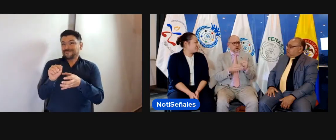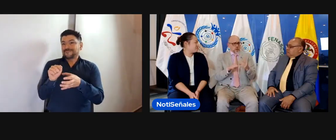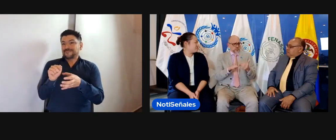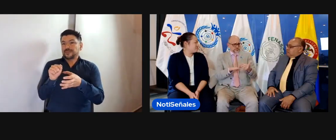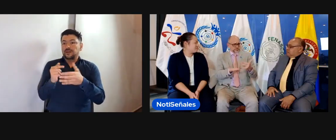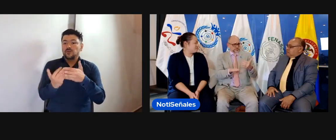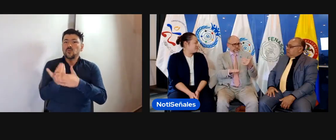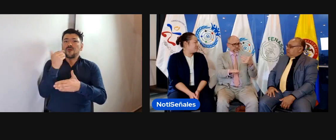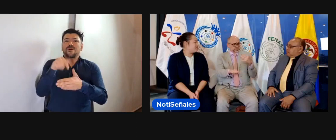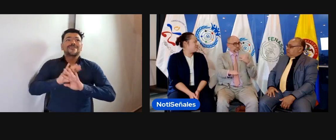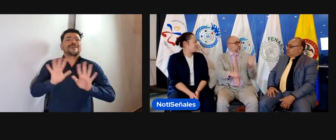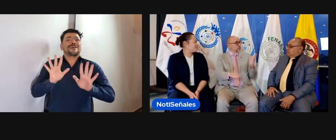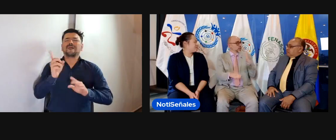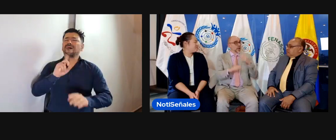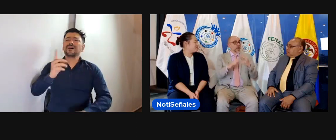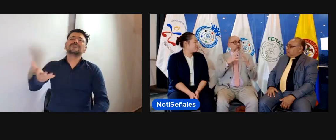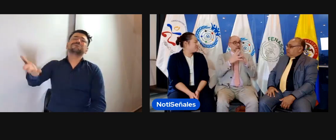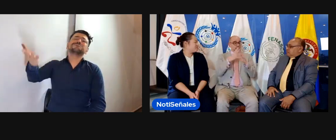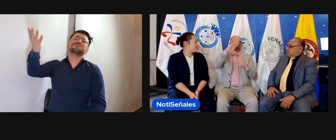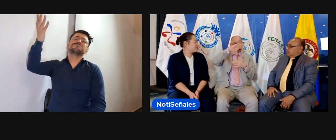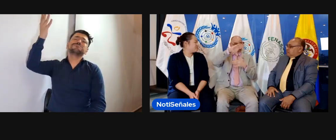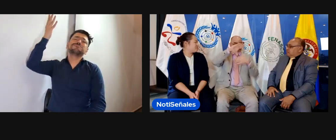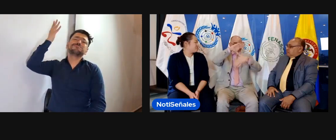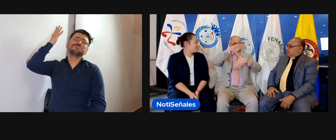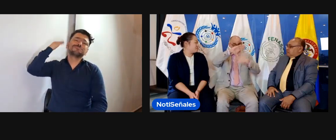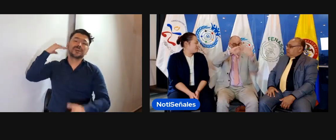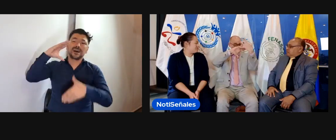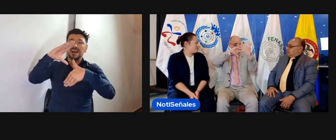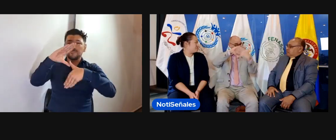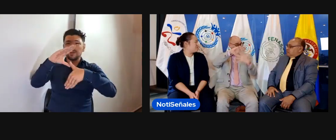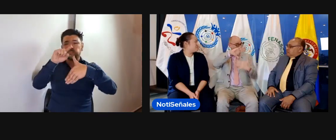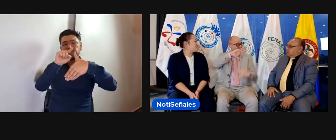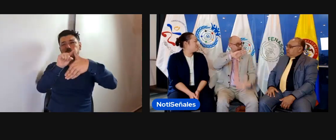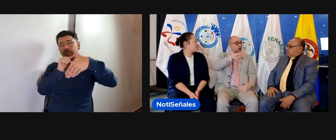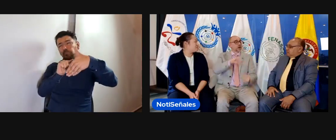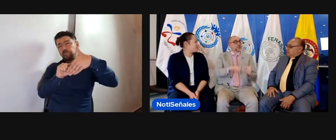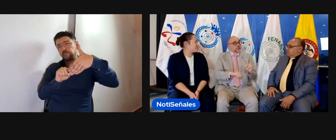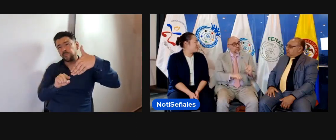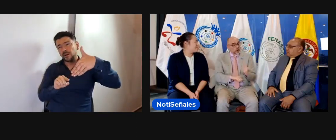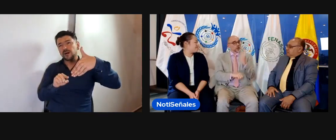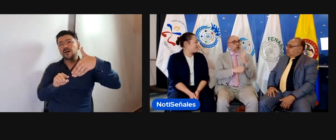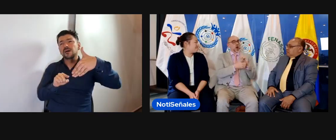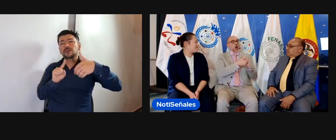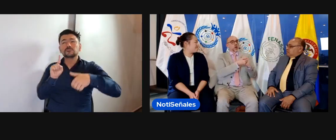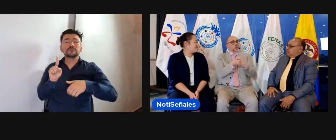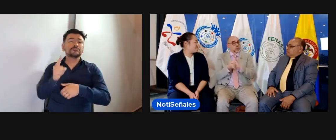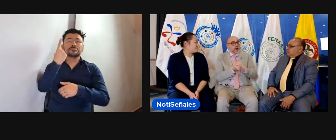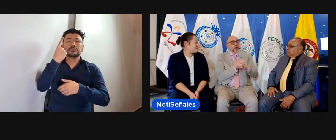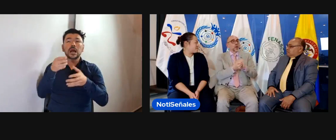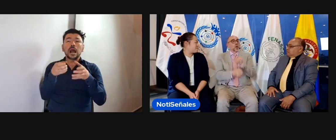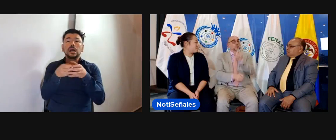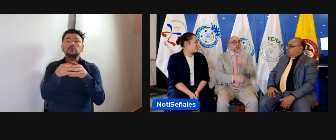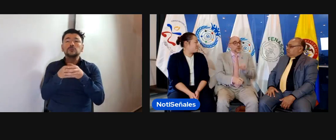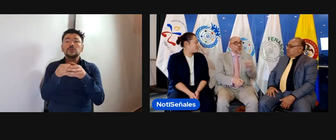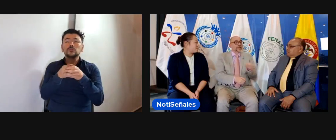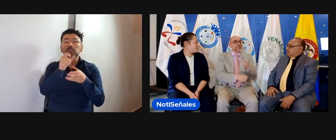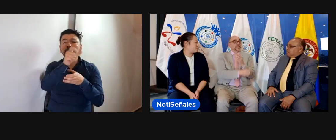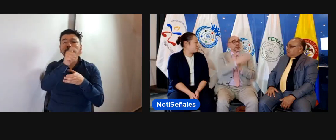las asociaciones, esto no es algo nuevo. Y de hecho, en América Latina estuvo la